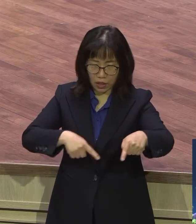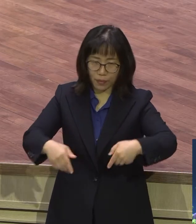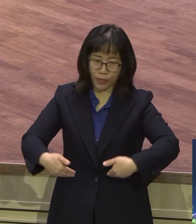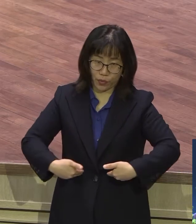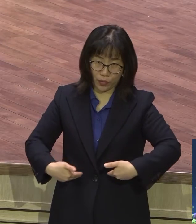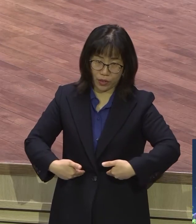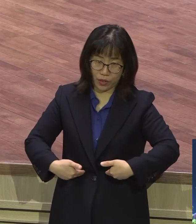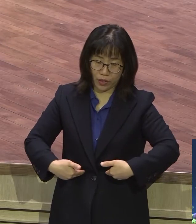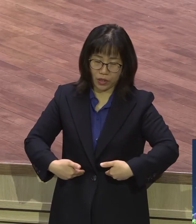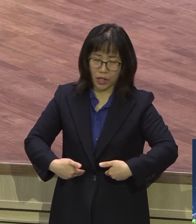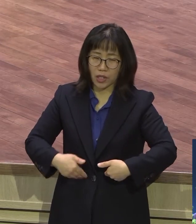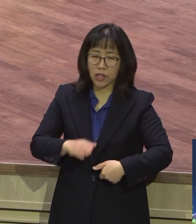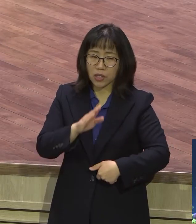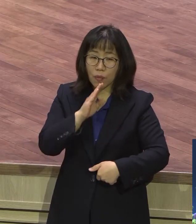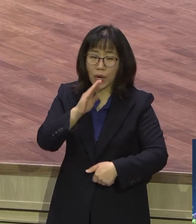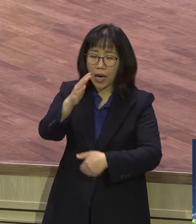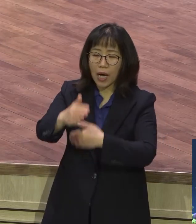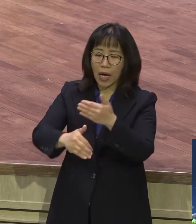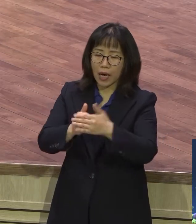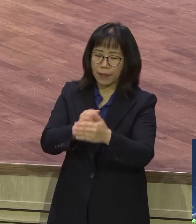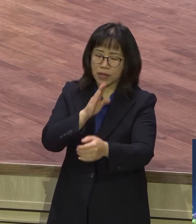여러분 기도해 주시기 바랍니다 나라를 위해서 기도해